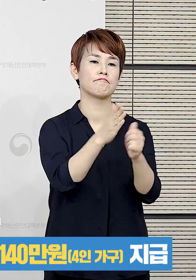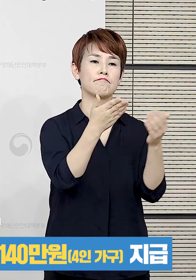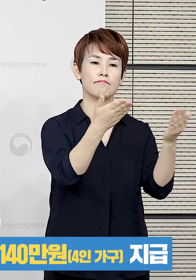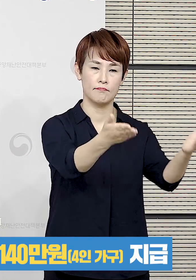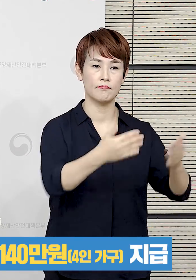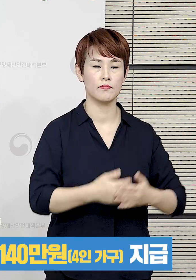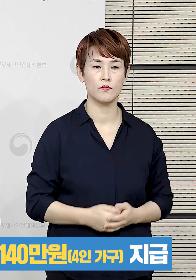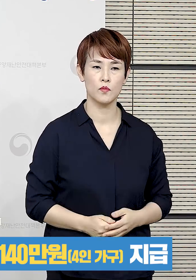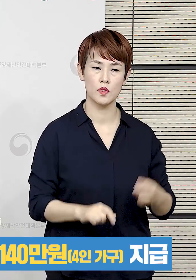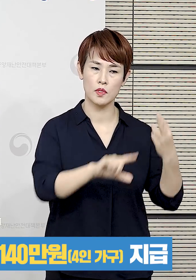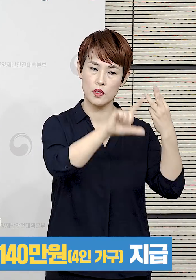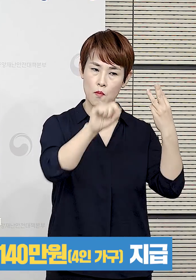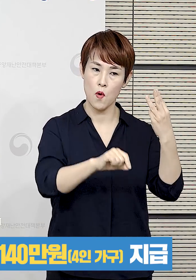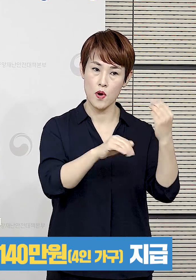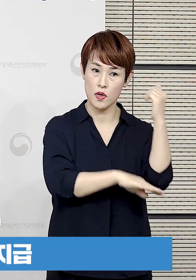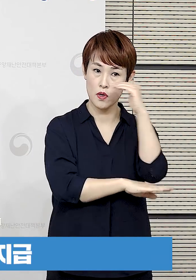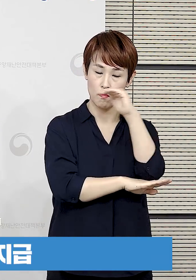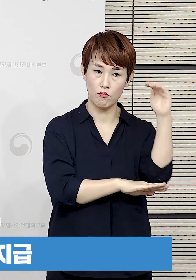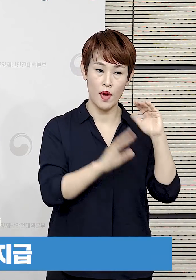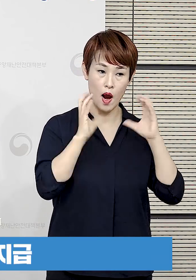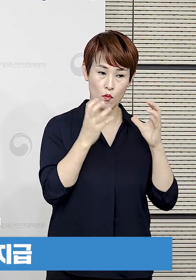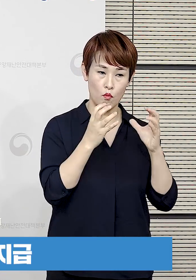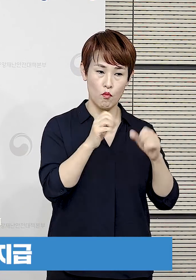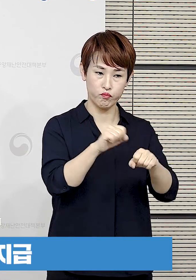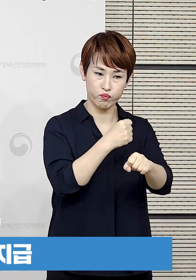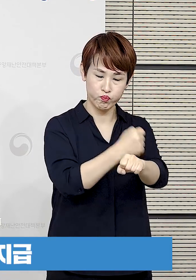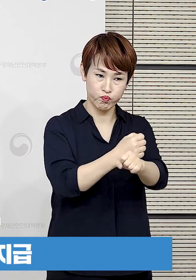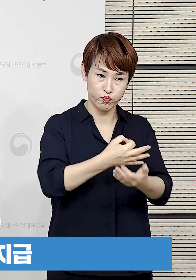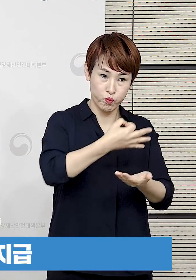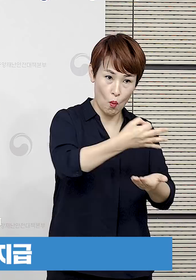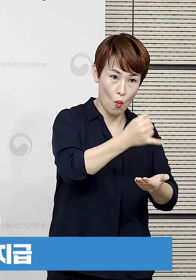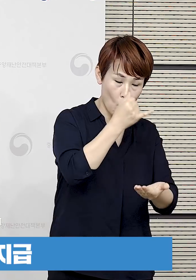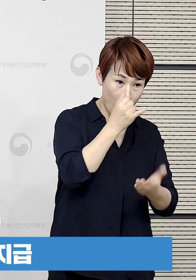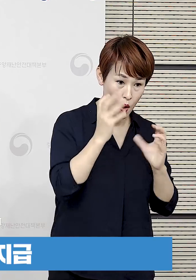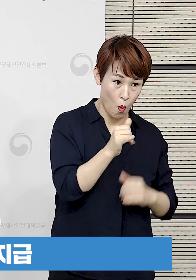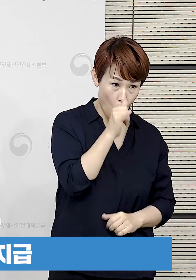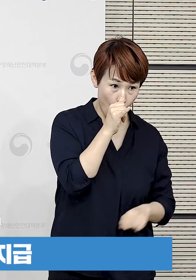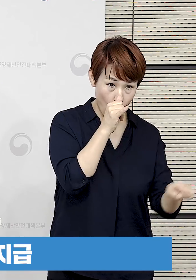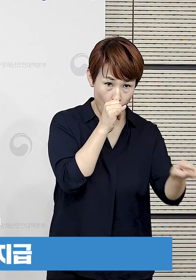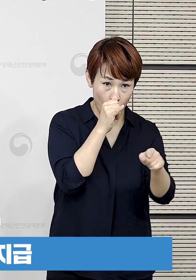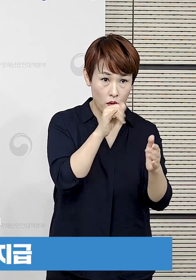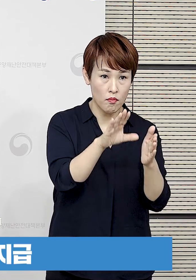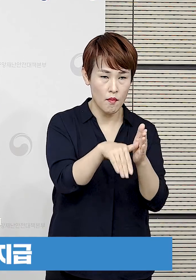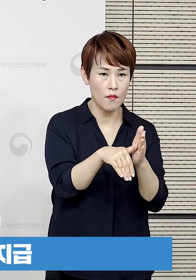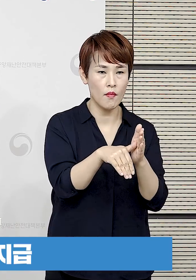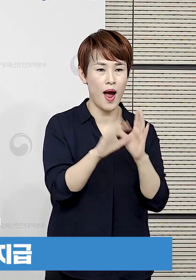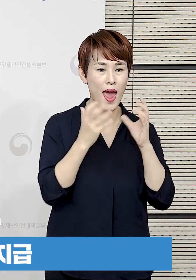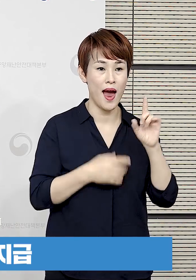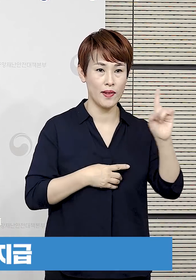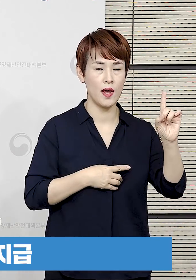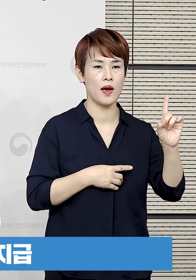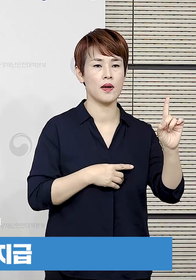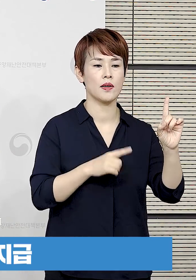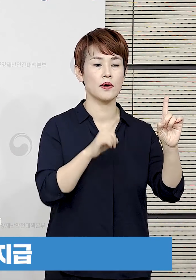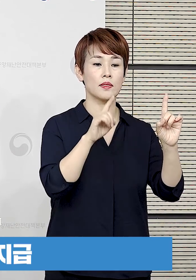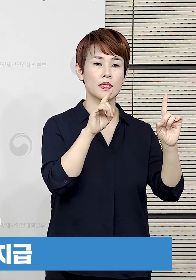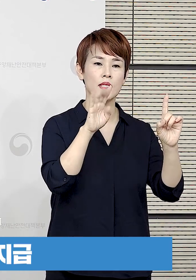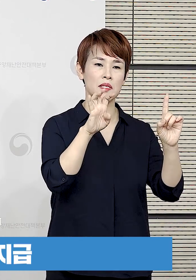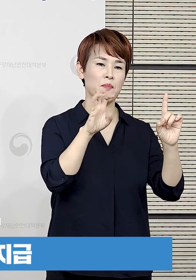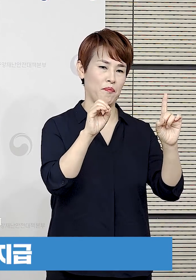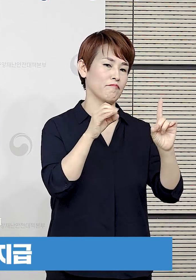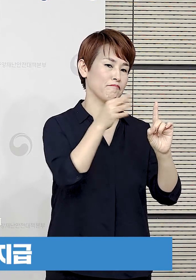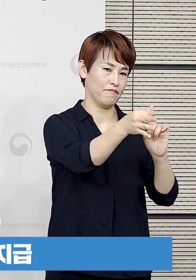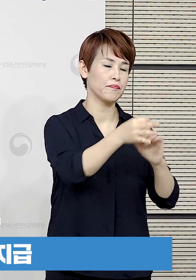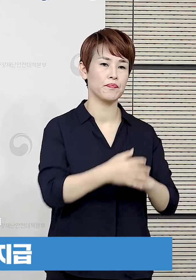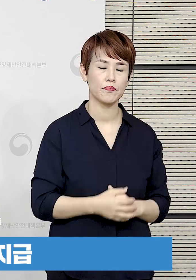지원할 계획이며 3월 기준 아동수당 수급 대상 아동이 있는 가구에 대해서 아동 1인당 40만 원을